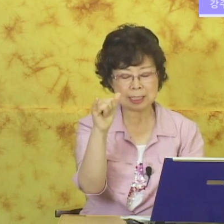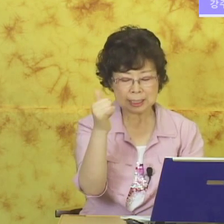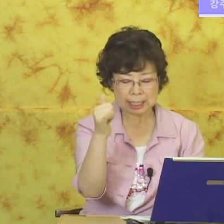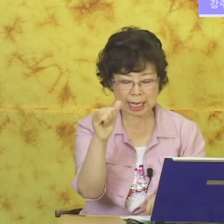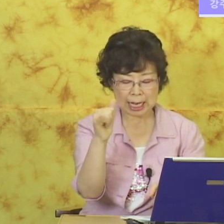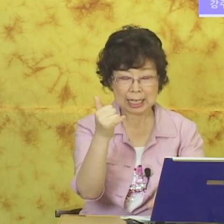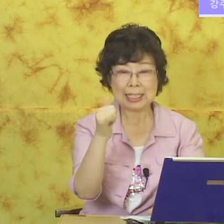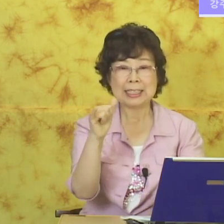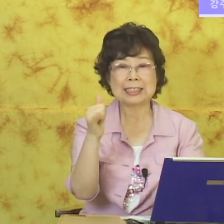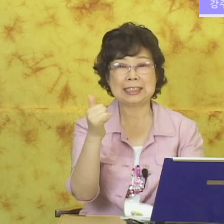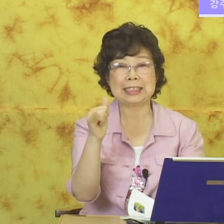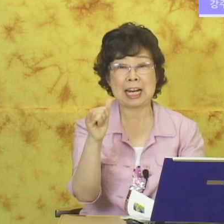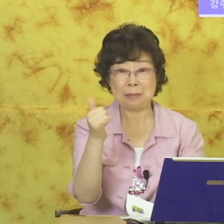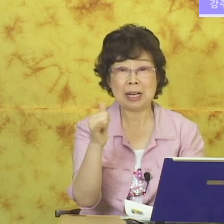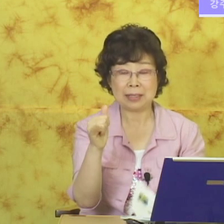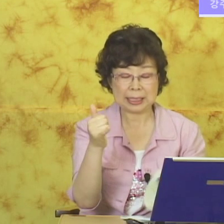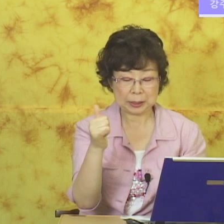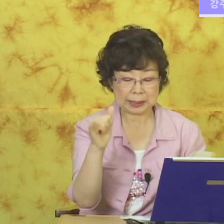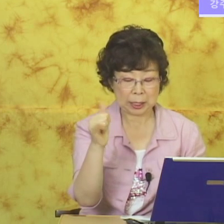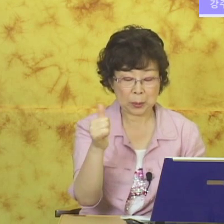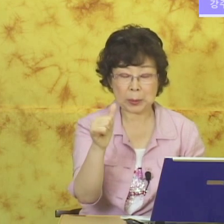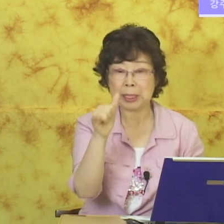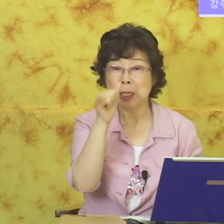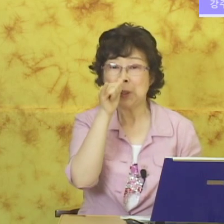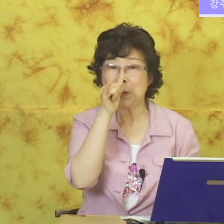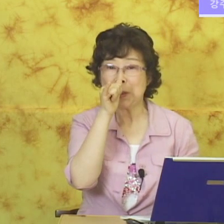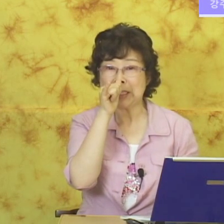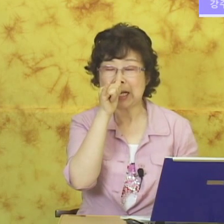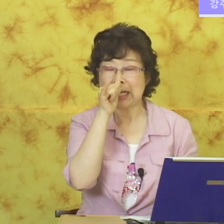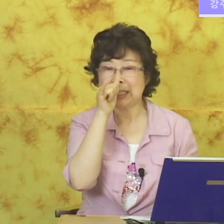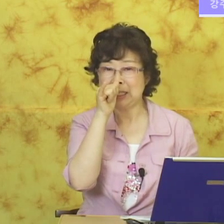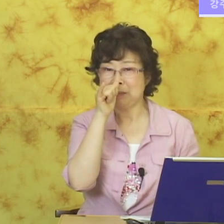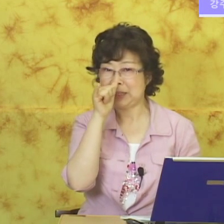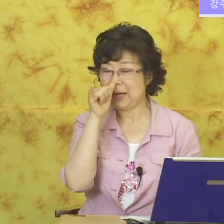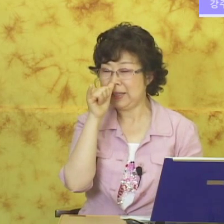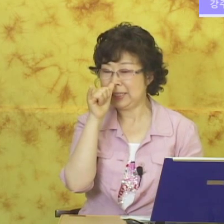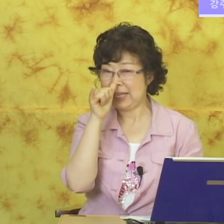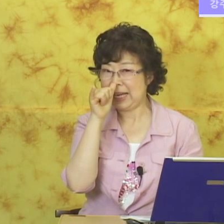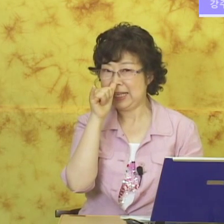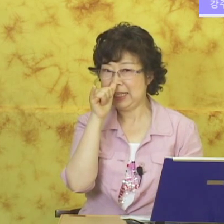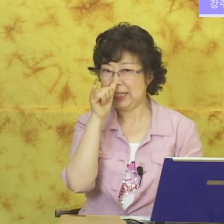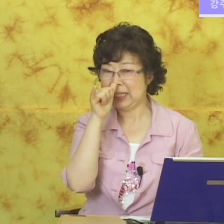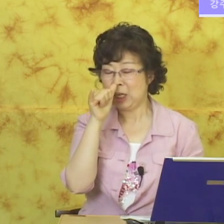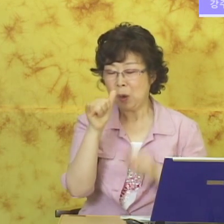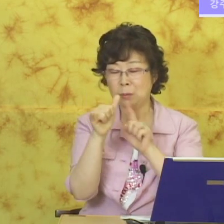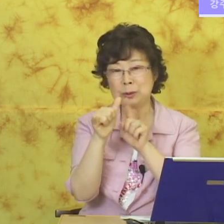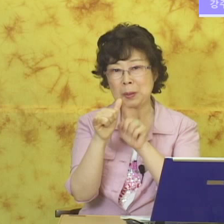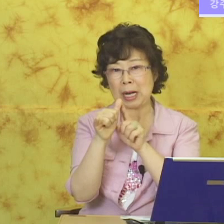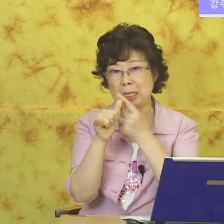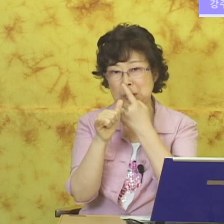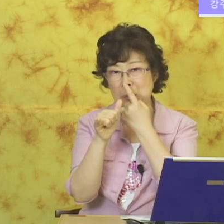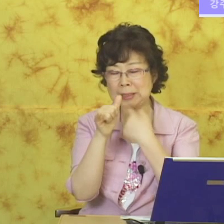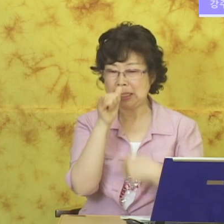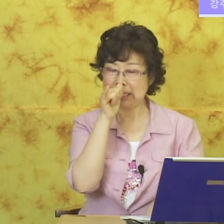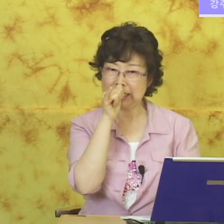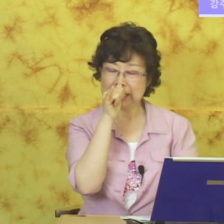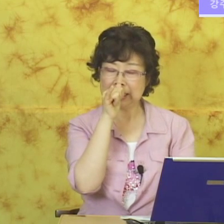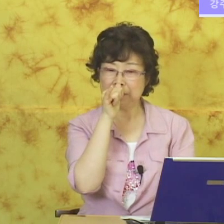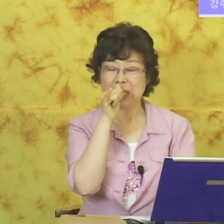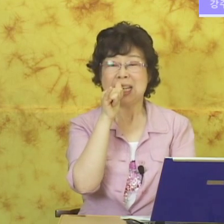흔들어야 사람이라고 그랬죠. 자 이거를 코에다가 갖다 대보세요. 이렇게. 5번 손가락을 코끝에다 이렇게 갖다 대면